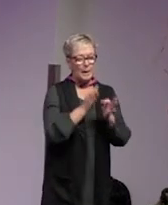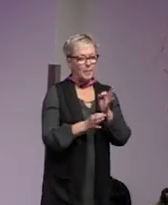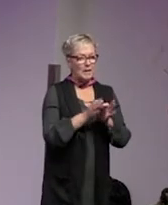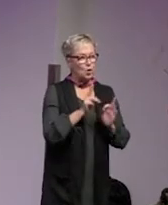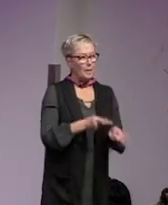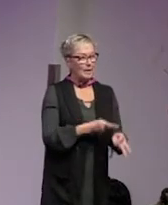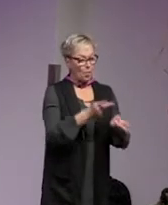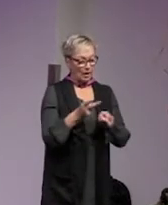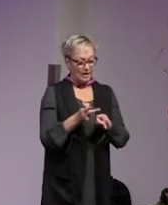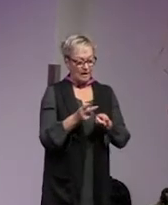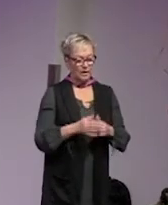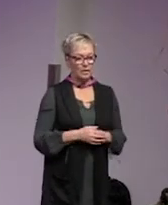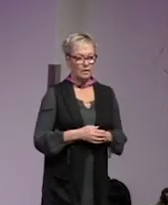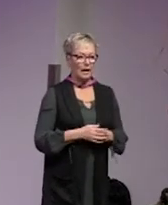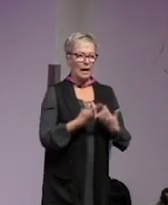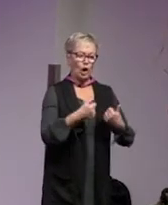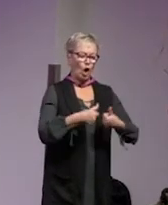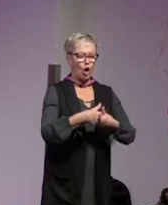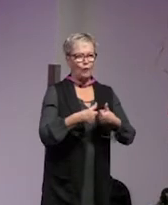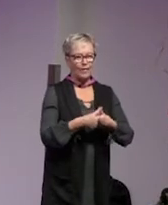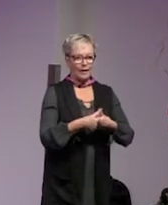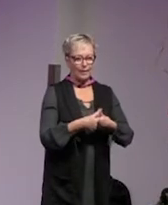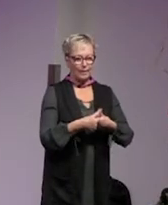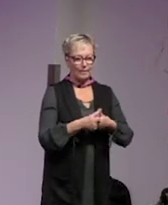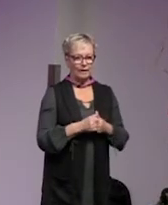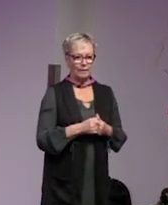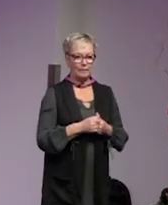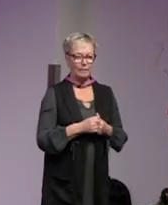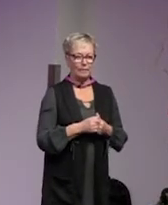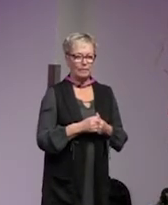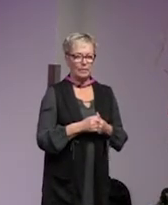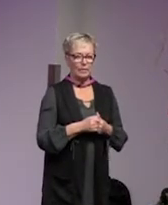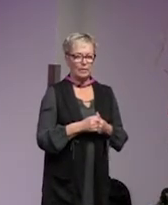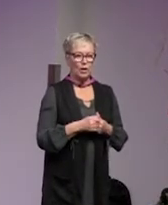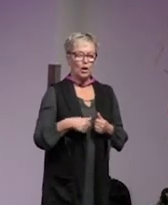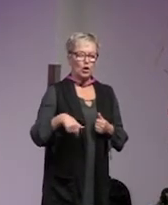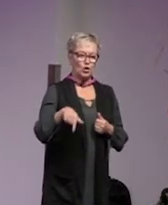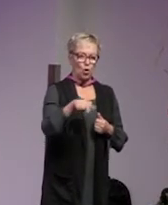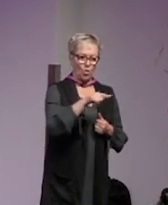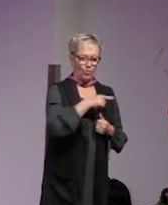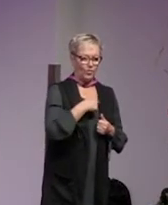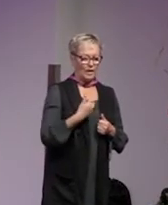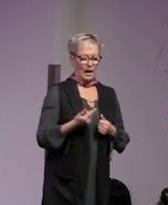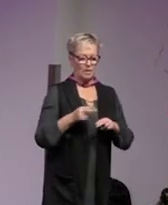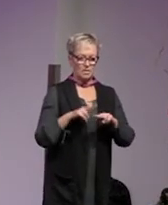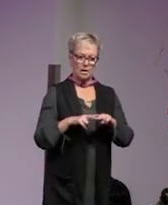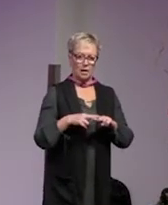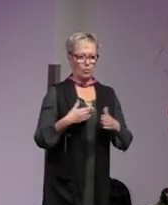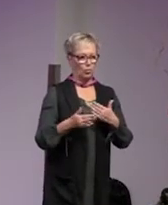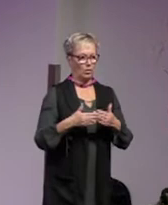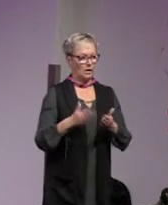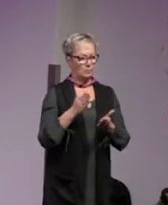demokrati ett löfte som vi är satta att förverkliga